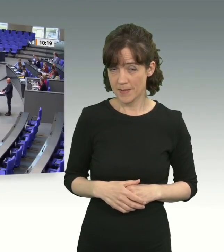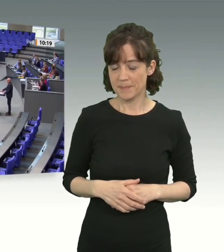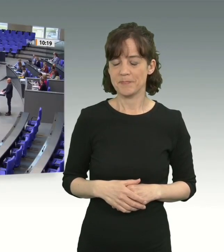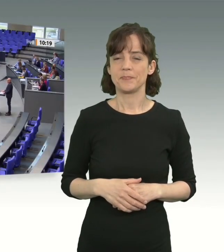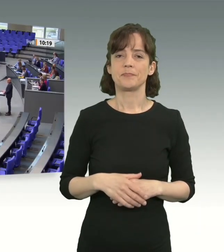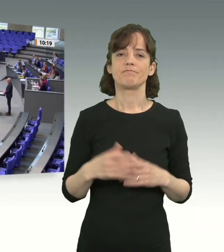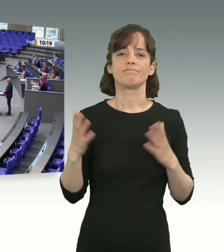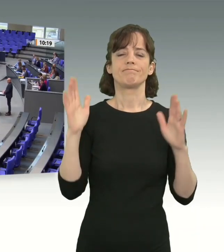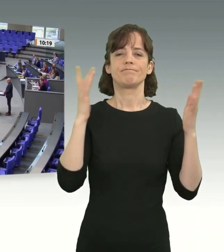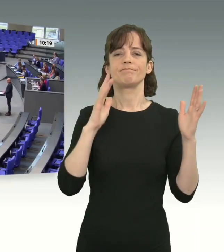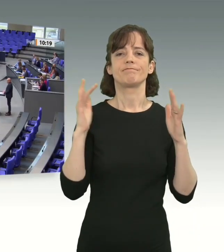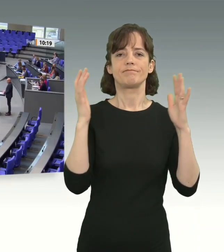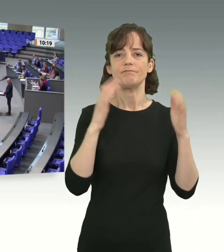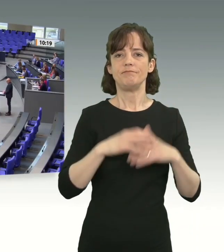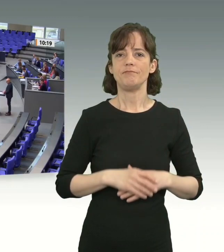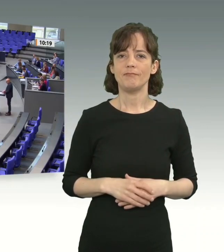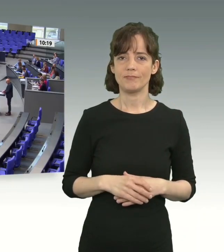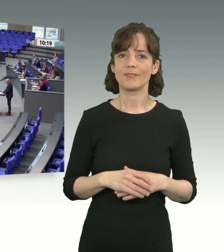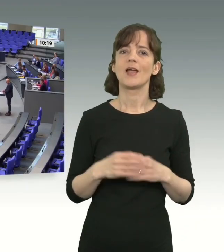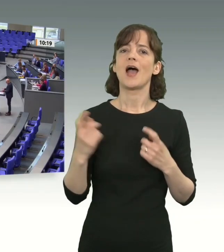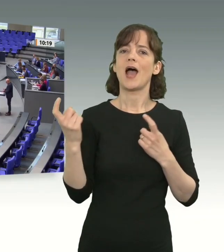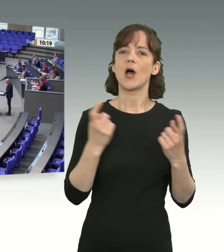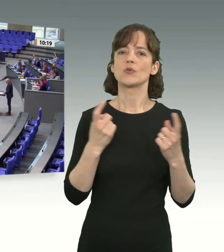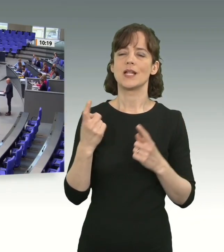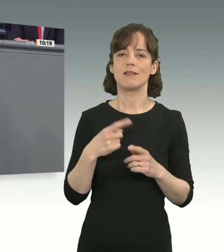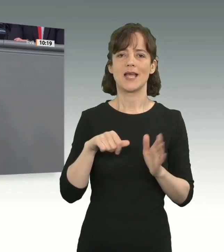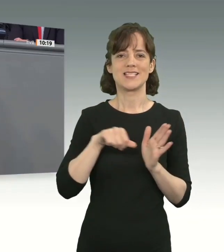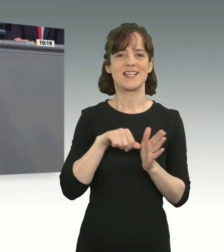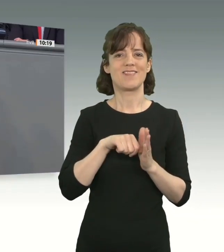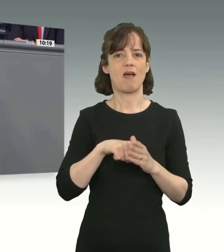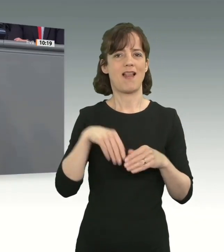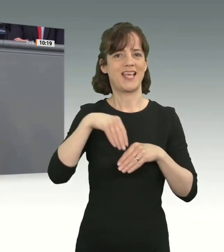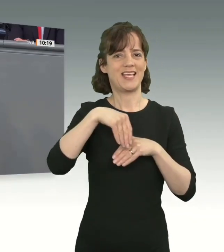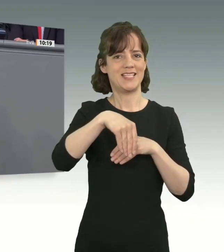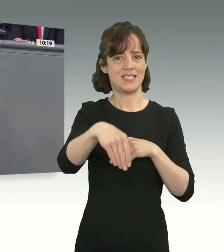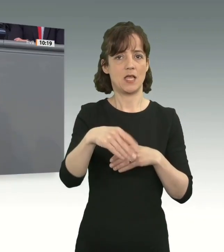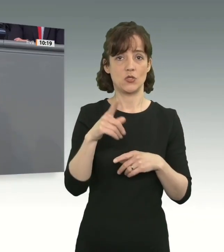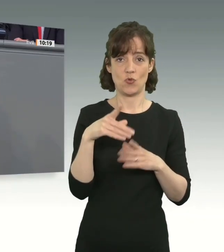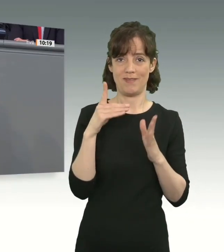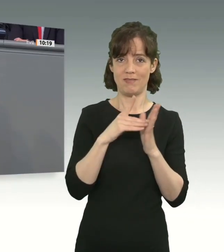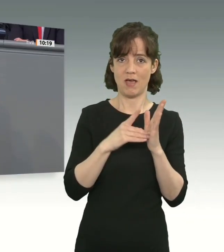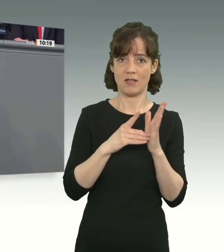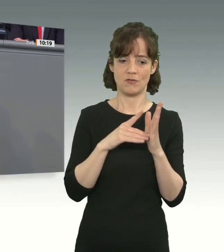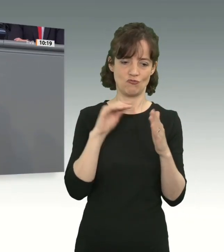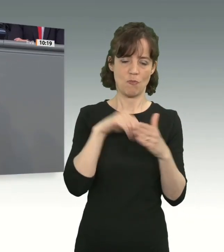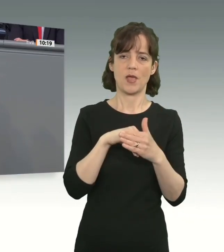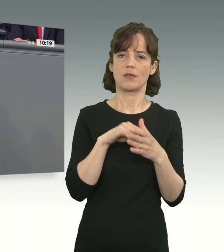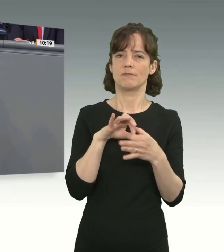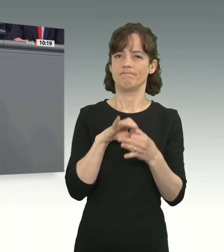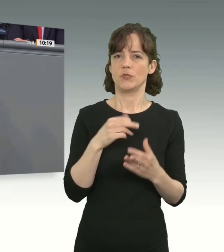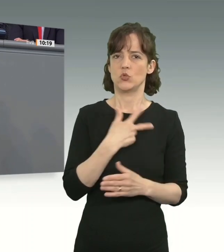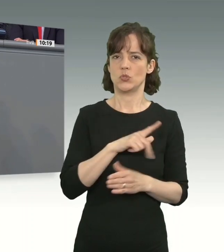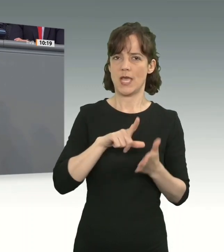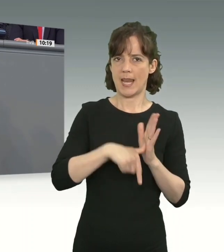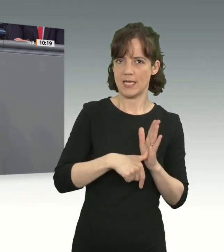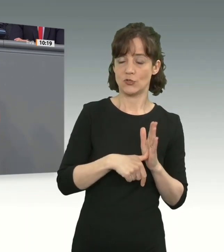Ausländerzentralregister sollen Daten über Sozialleistungen gespeichert werden, und die